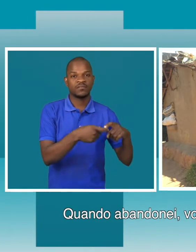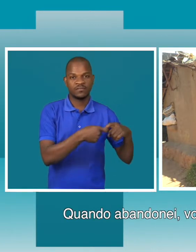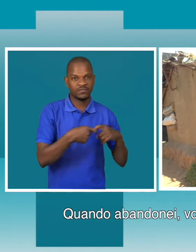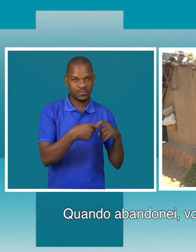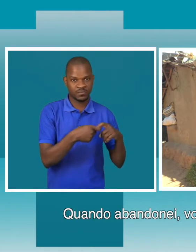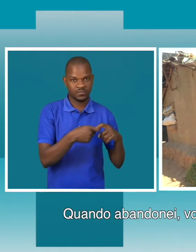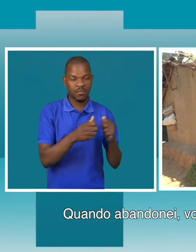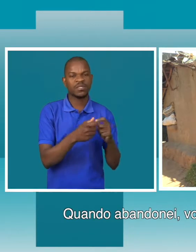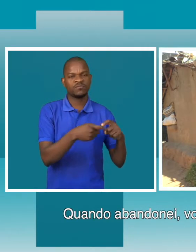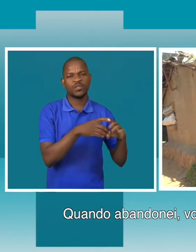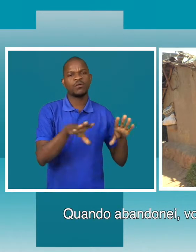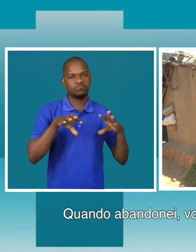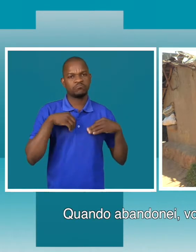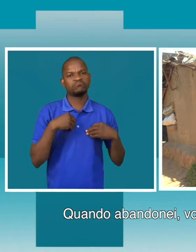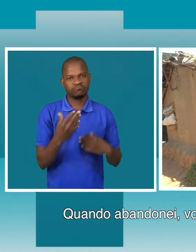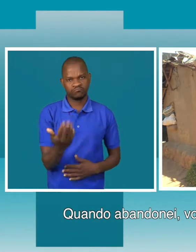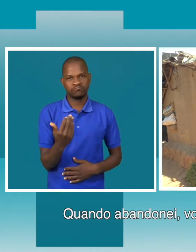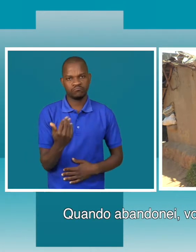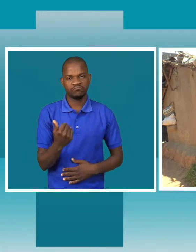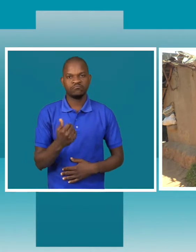Quando abandonei, vim na minha família.